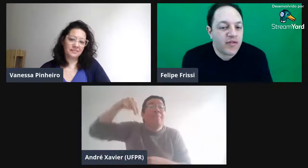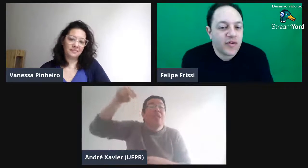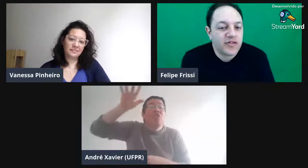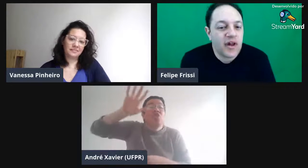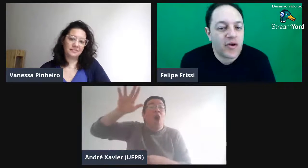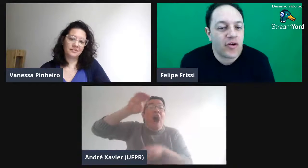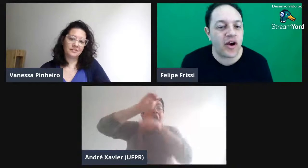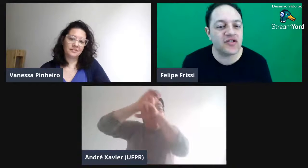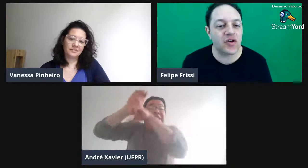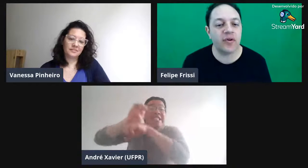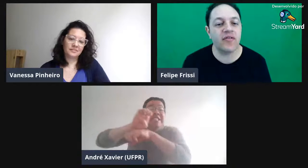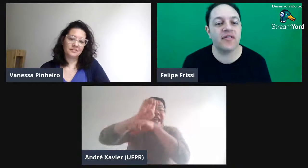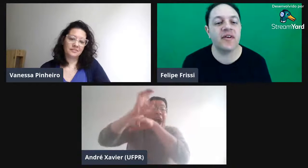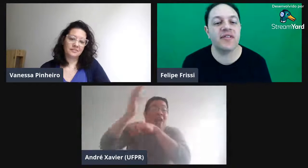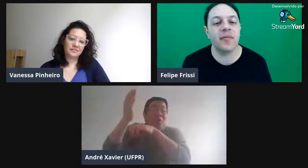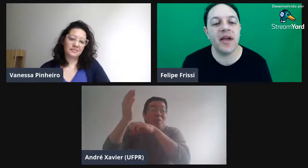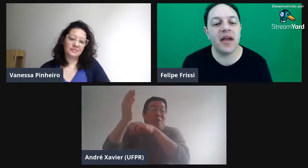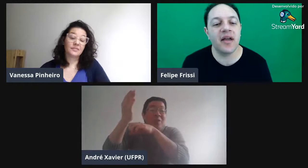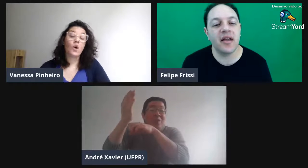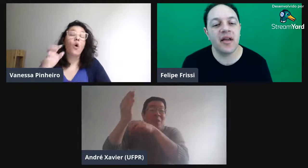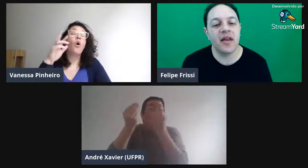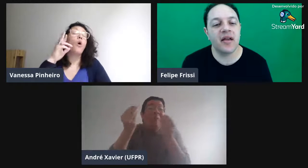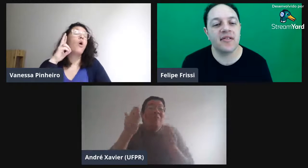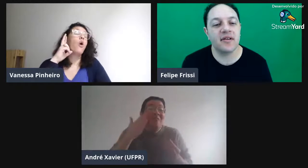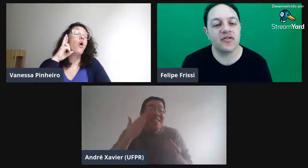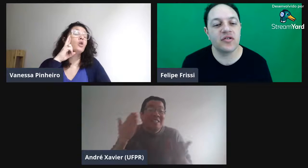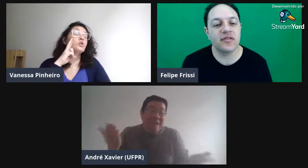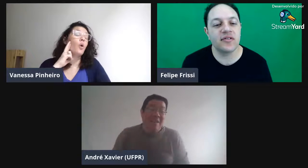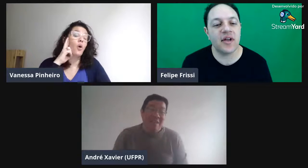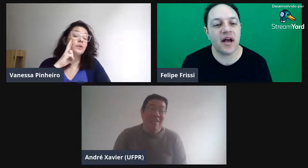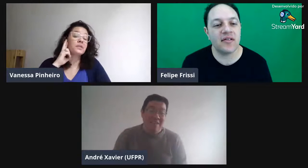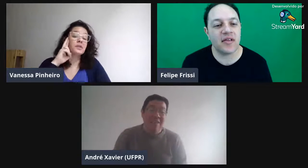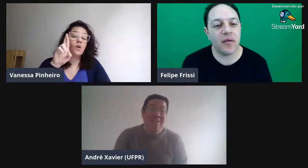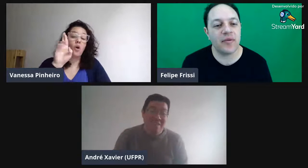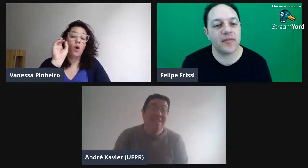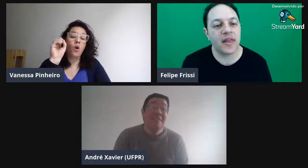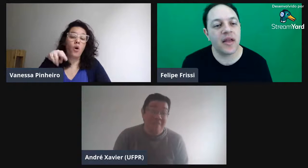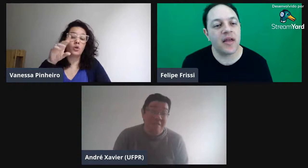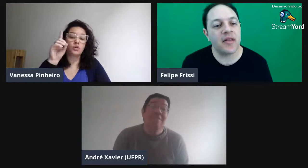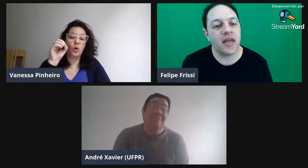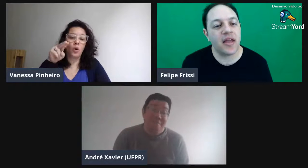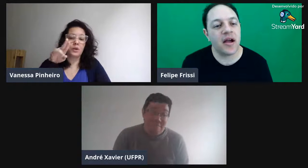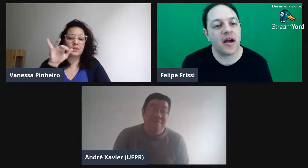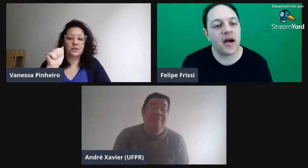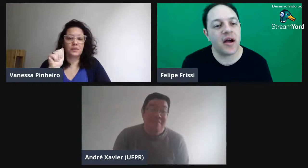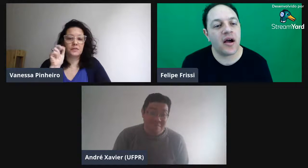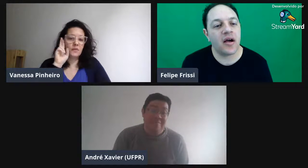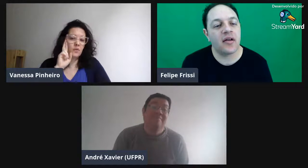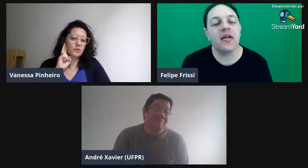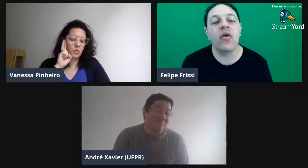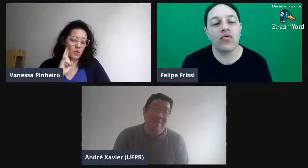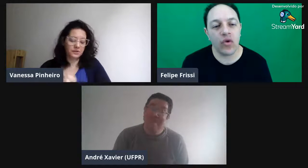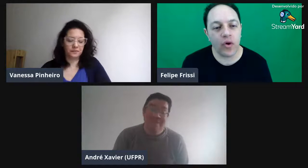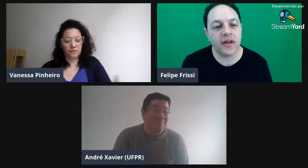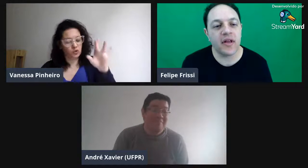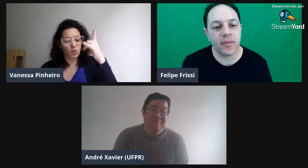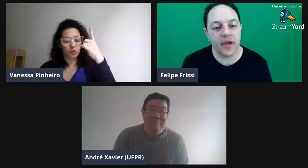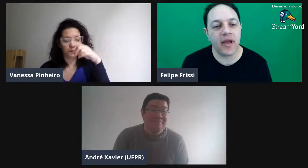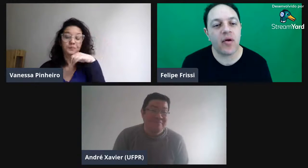pessoa só no norte, como que você vai saber a questão de outros estados, sabe? Tem a... E Rondônia também. É em